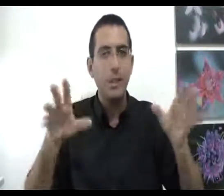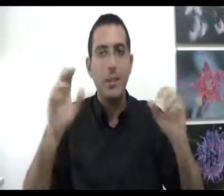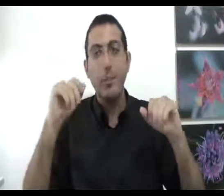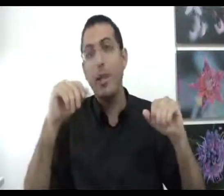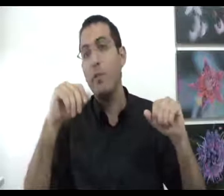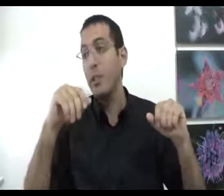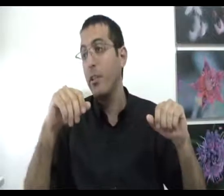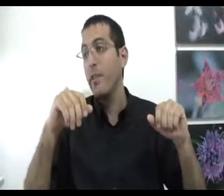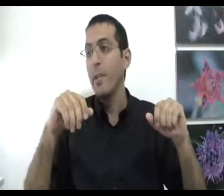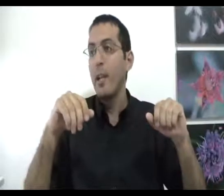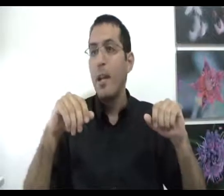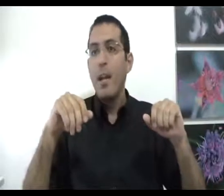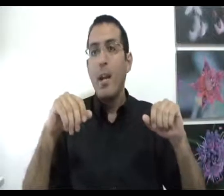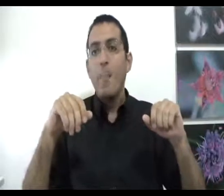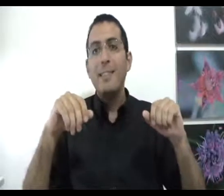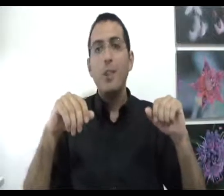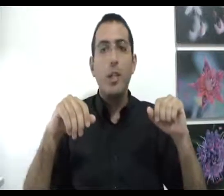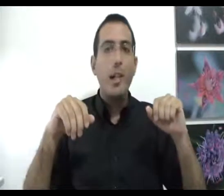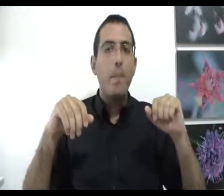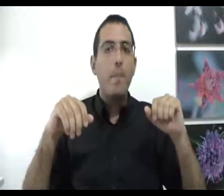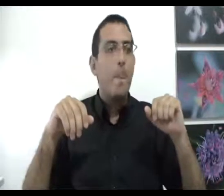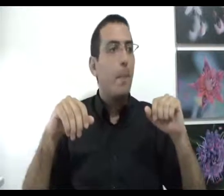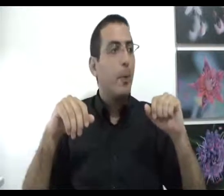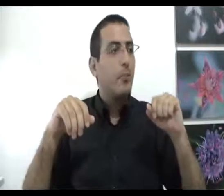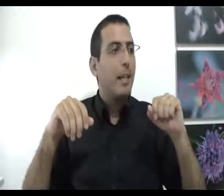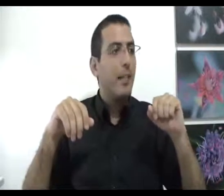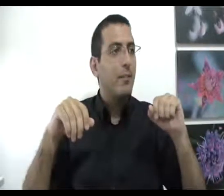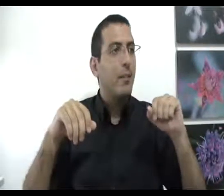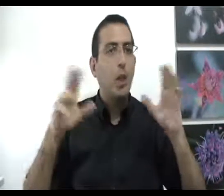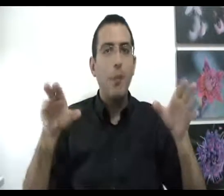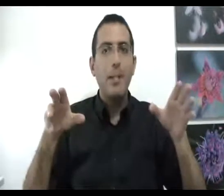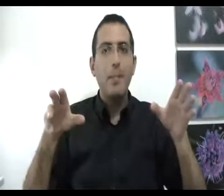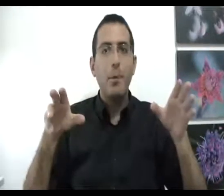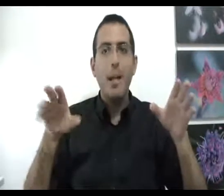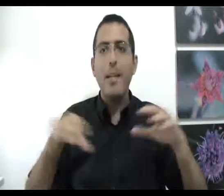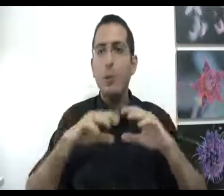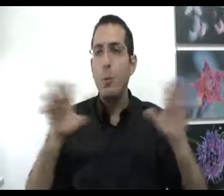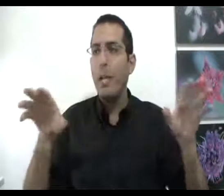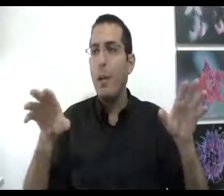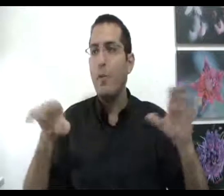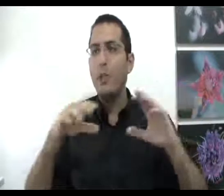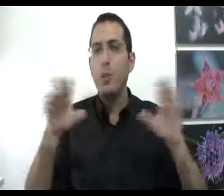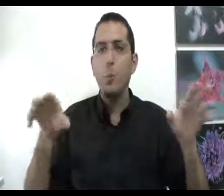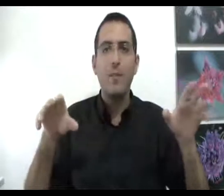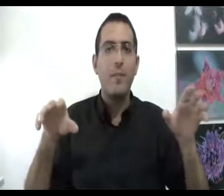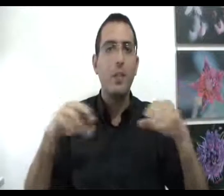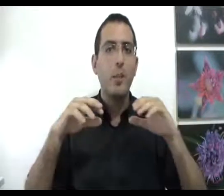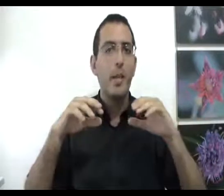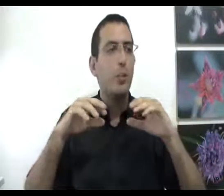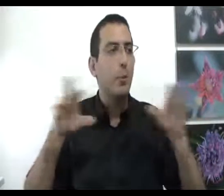יש לאדם בחירה חופשית מצד שני בו זמנית, לכל בן אדם בעולם אין שום בחירה חופשית על שום דבר כשאני אומר לשום